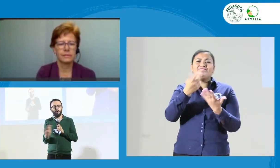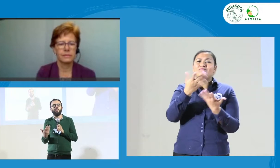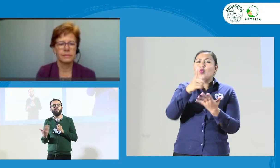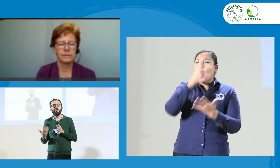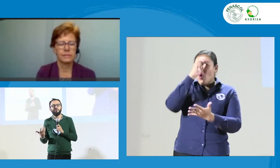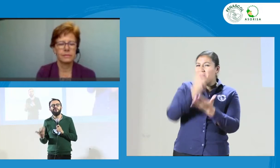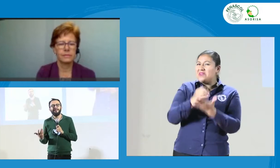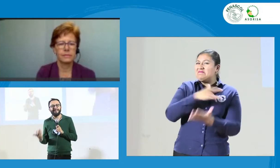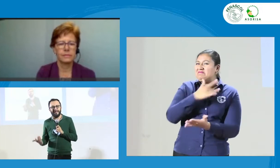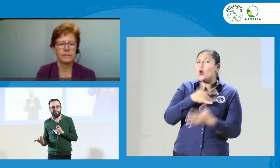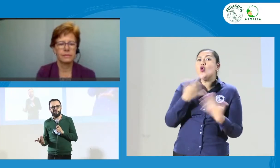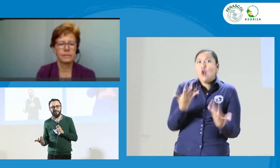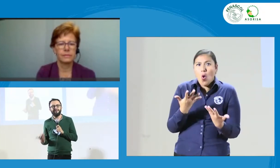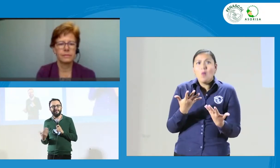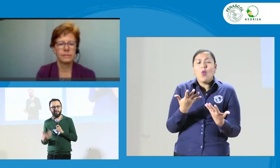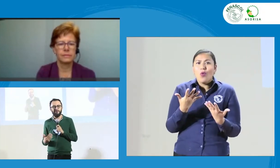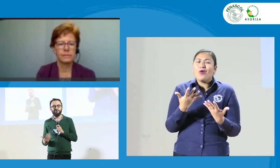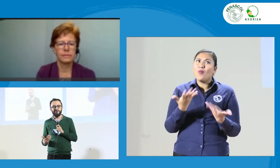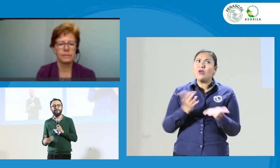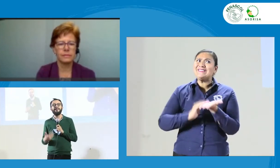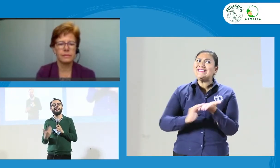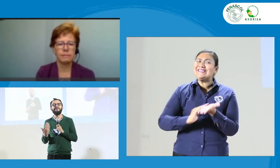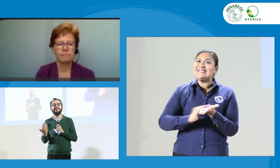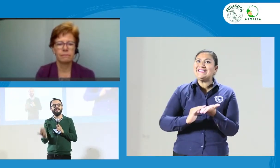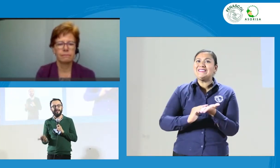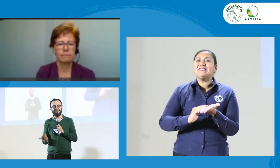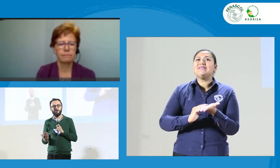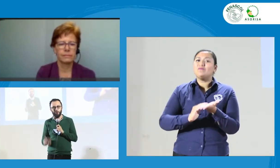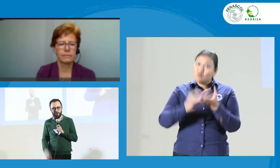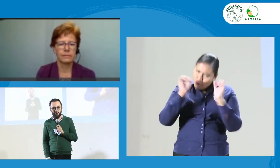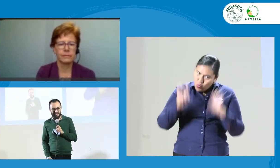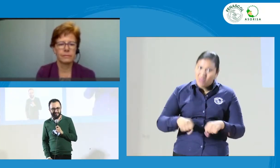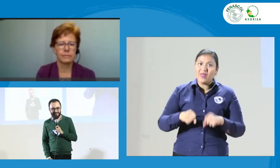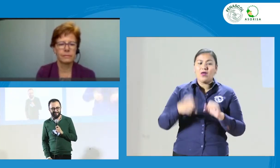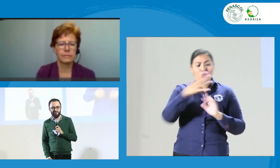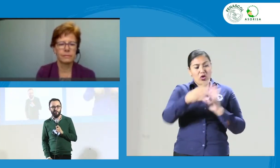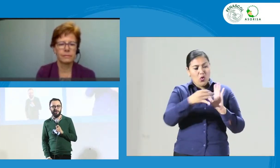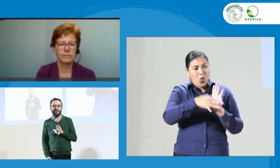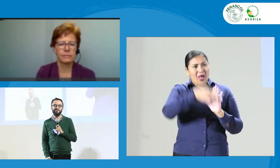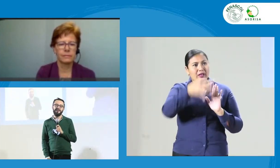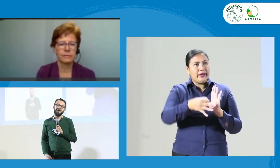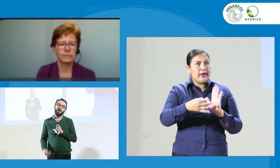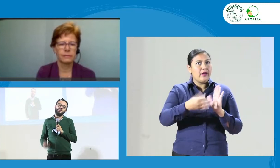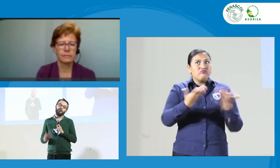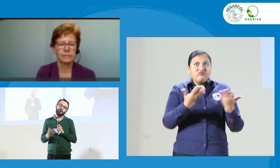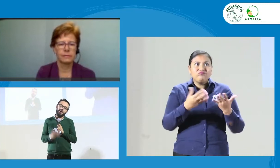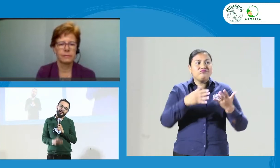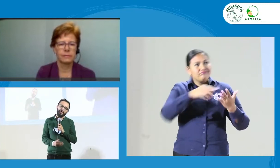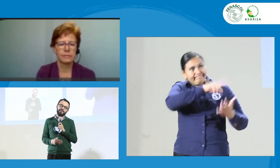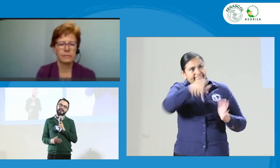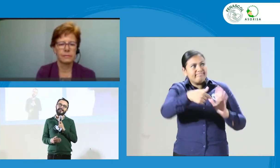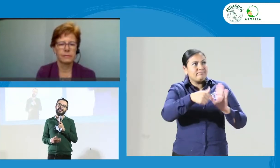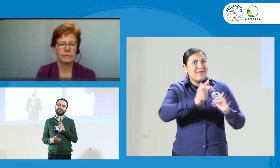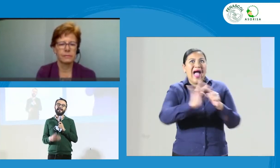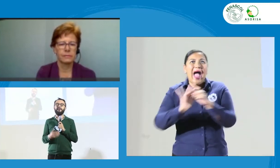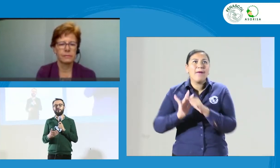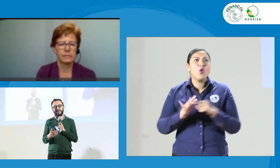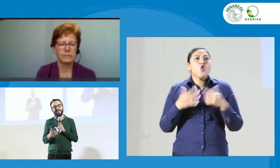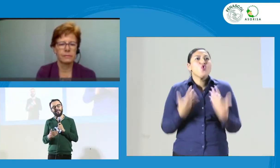cómo poder solicitar esto en términos de la aplicabilidad, de acuerdo, de ética, por un lado. Por otro lado, digamos que